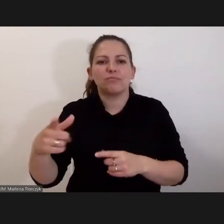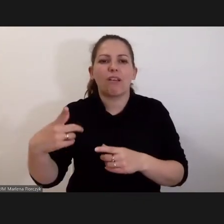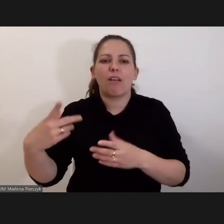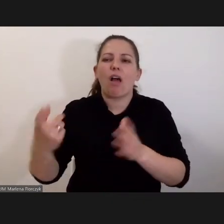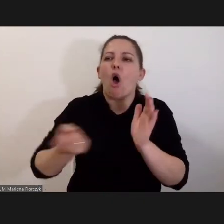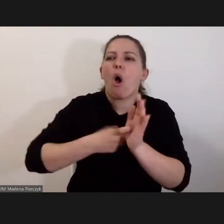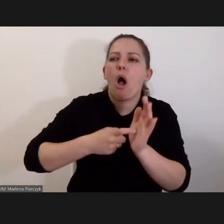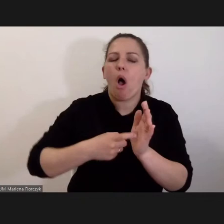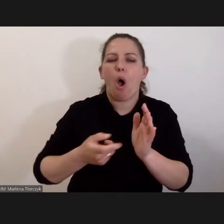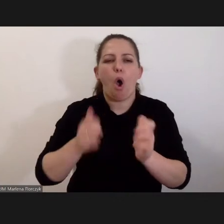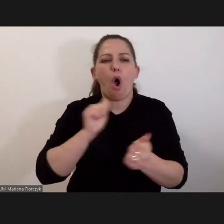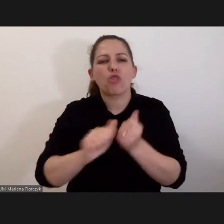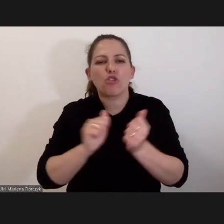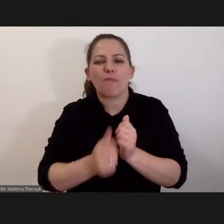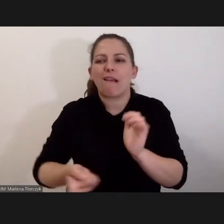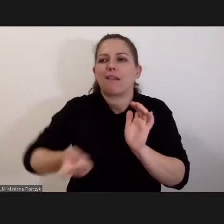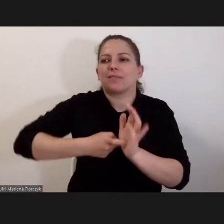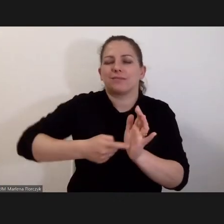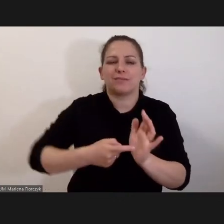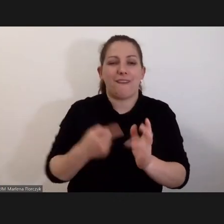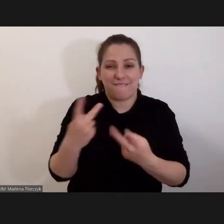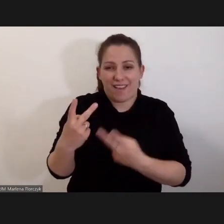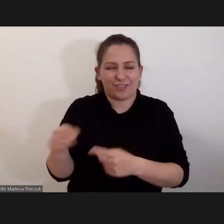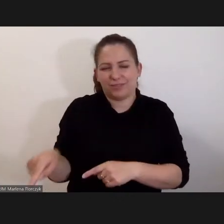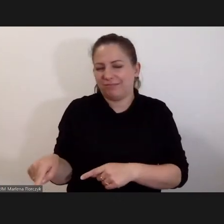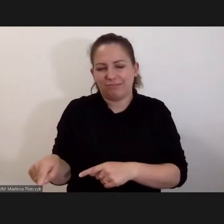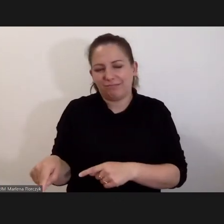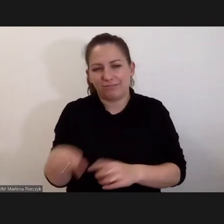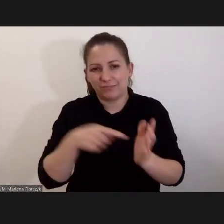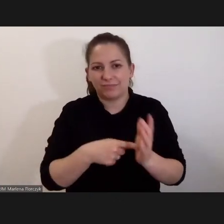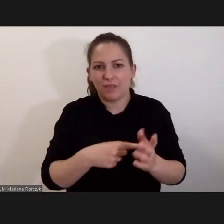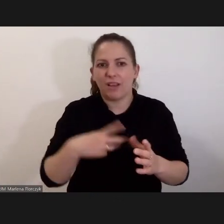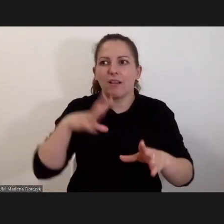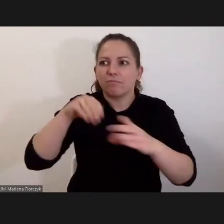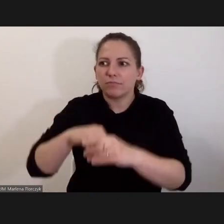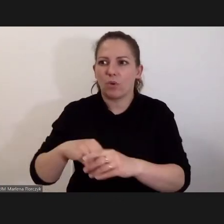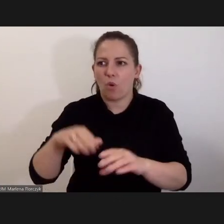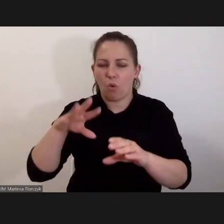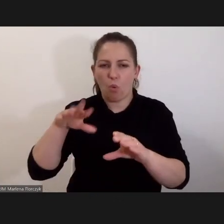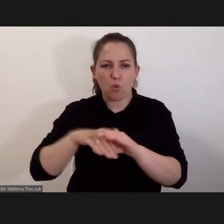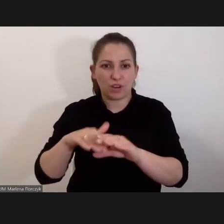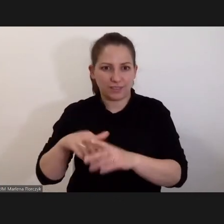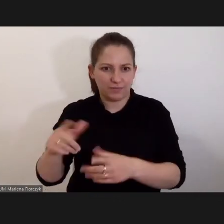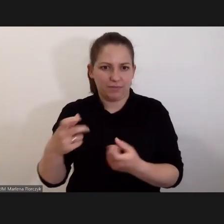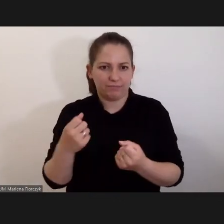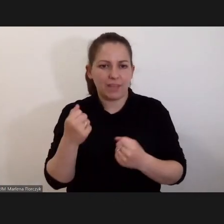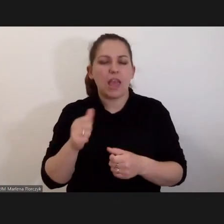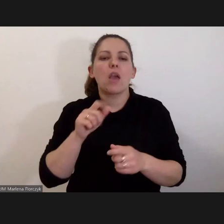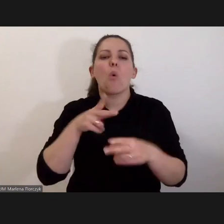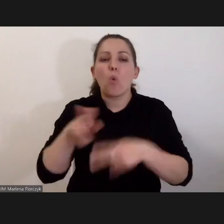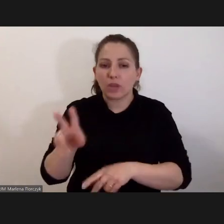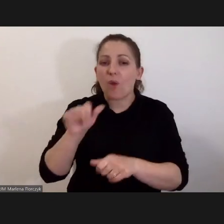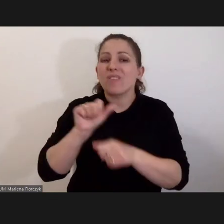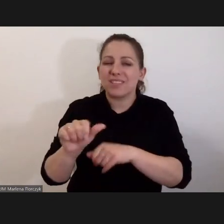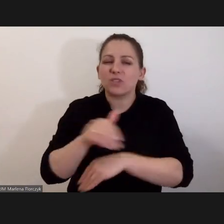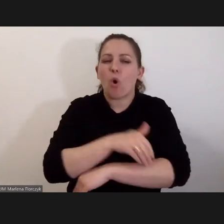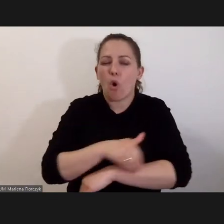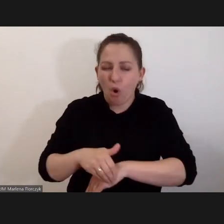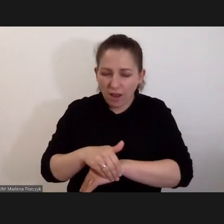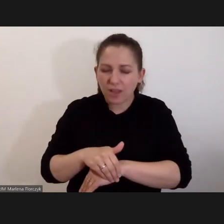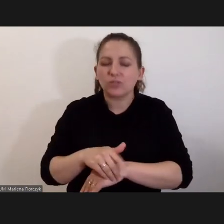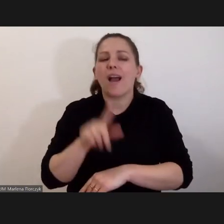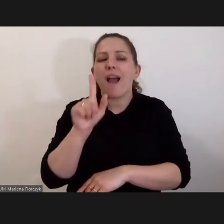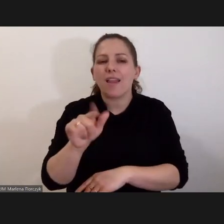odszkodowań, mówiąc krótko za szkody, których doznali. I ten udział jest ograniczony, ale nie da się